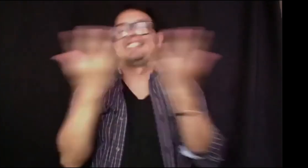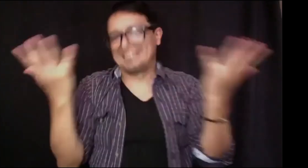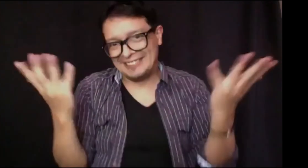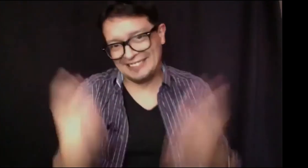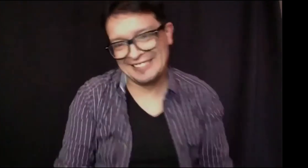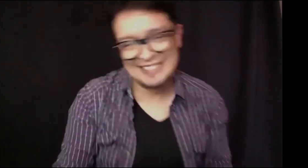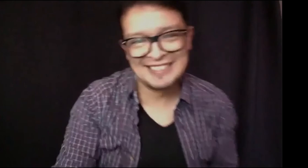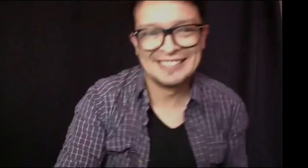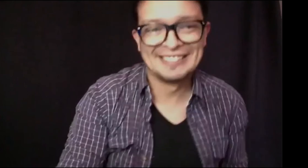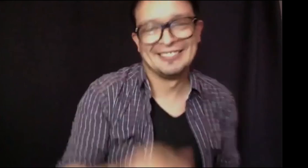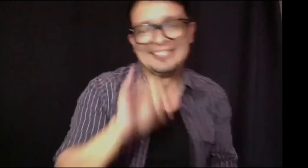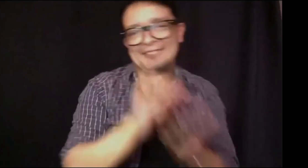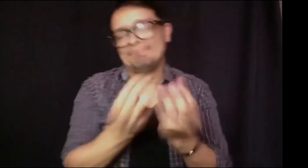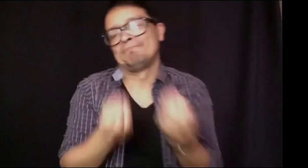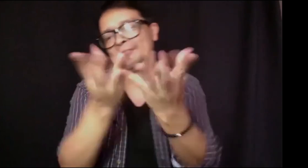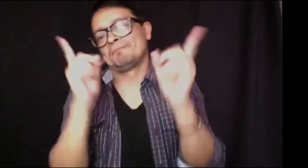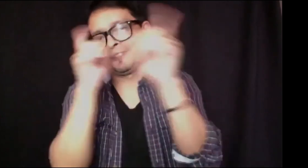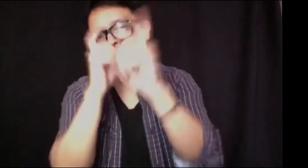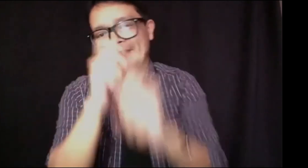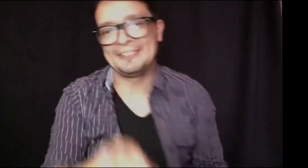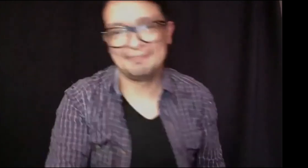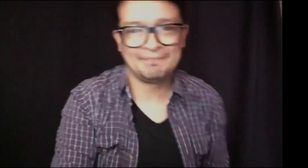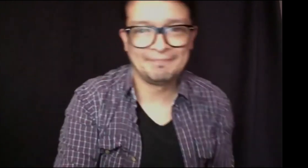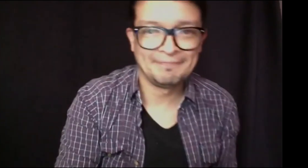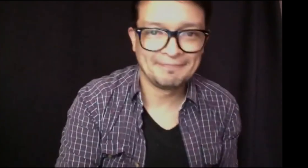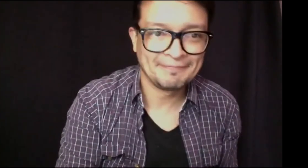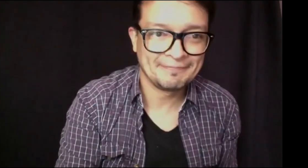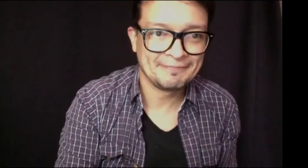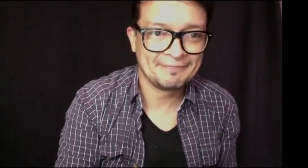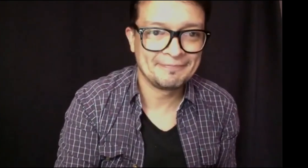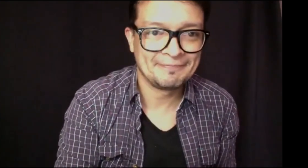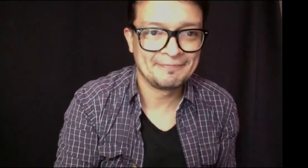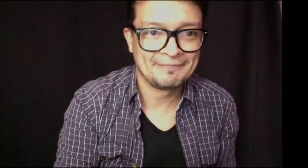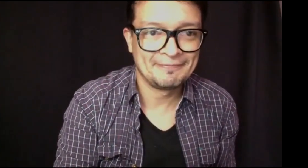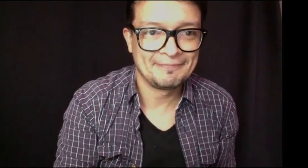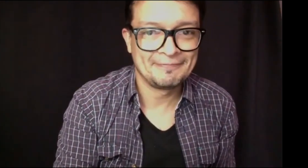la Universidad del Valle orgulloso de ser una universidad inclusiva a nivel nacional.